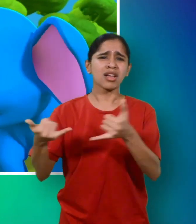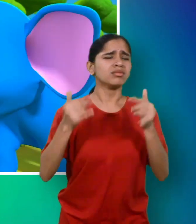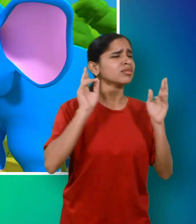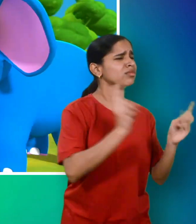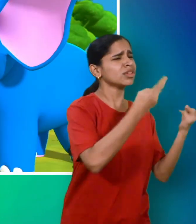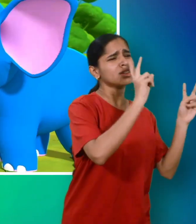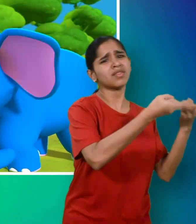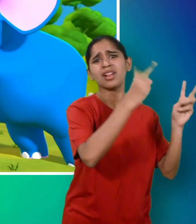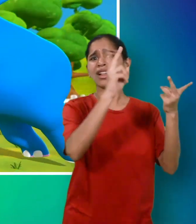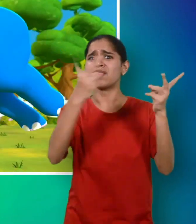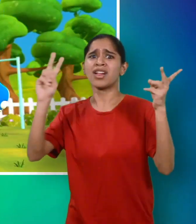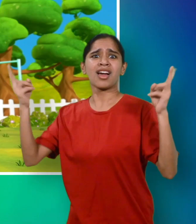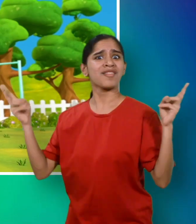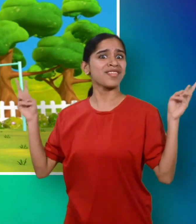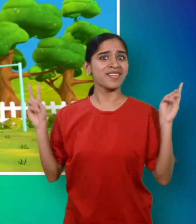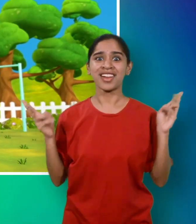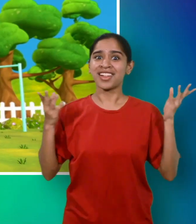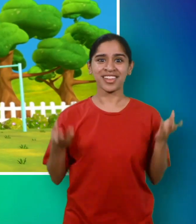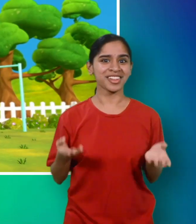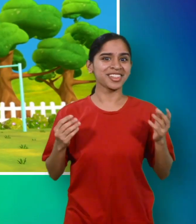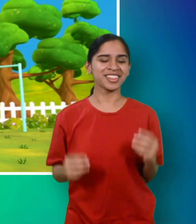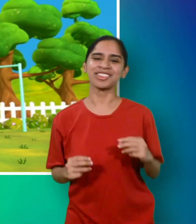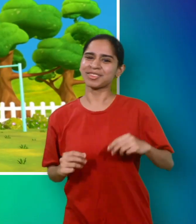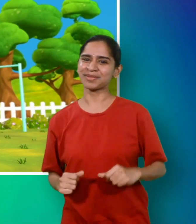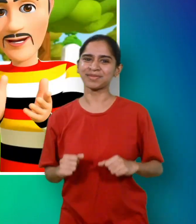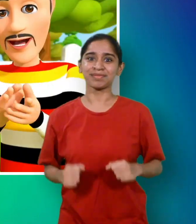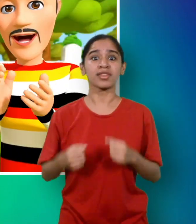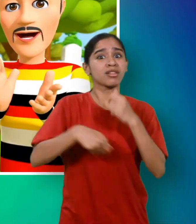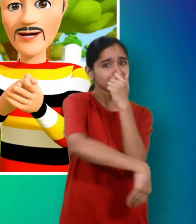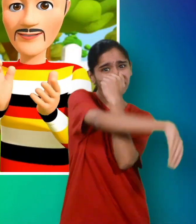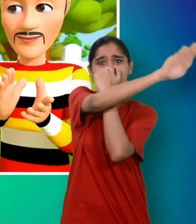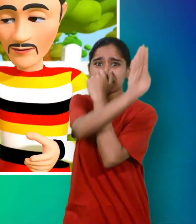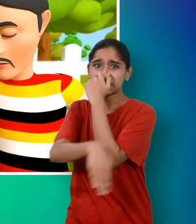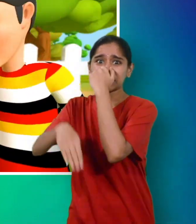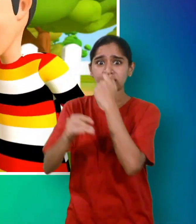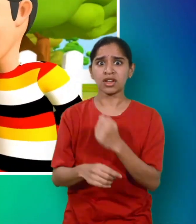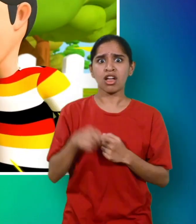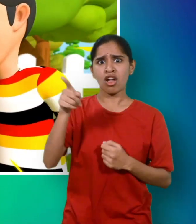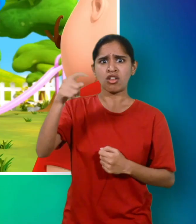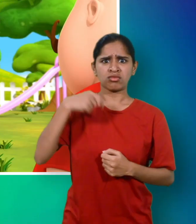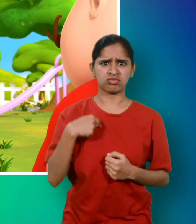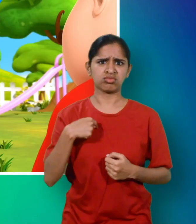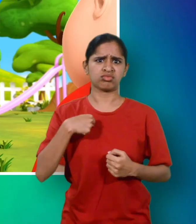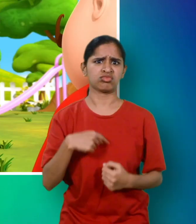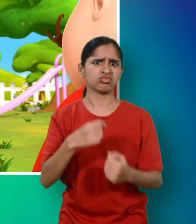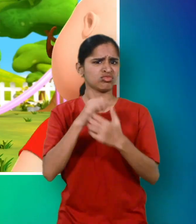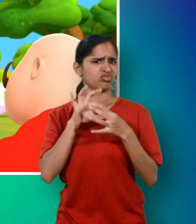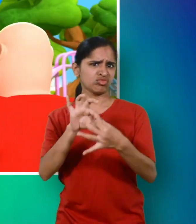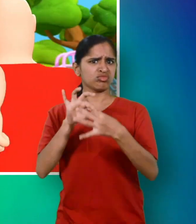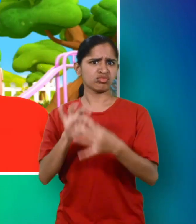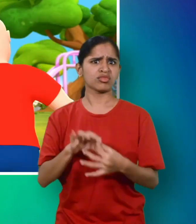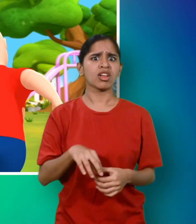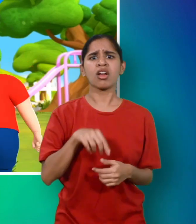दिखलाता हाथी पर है हक खूब जमाते लोनो